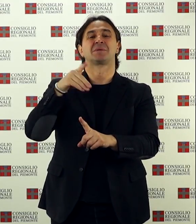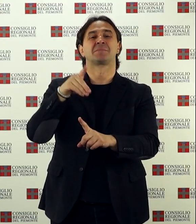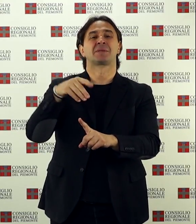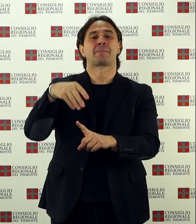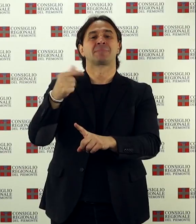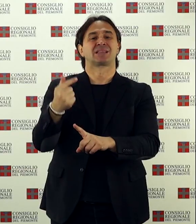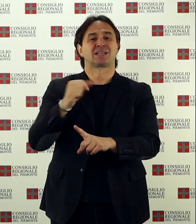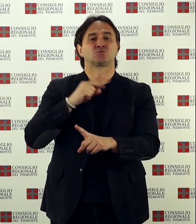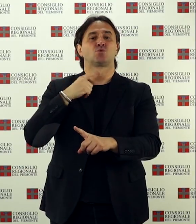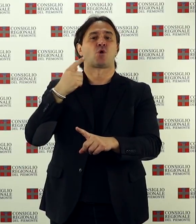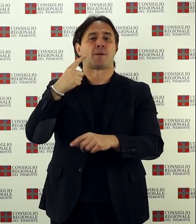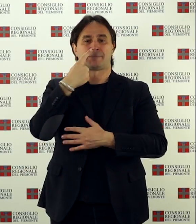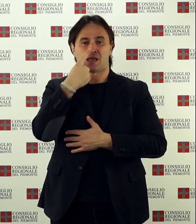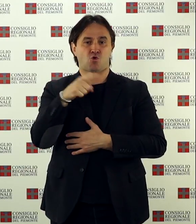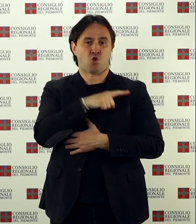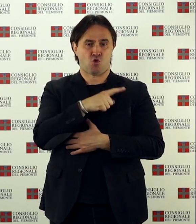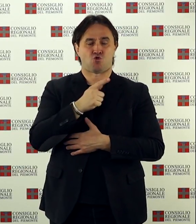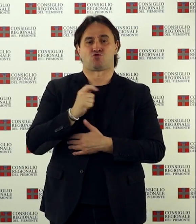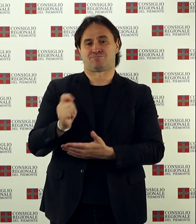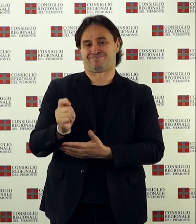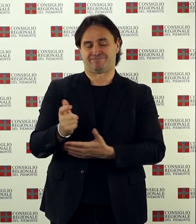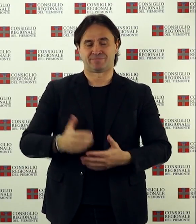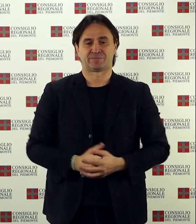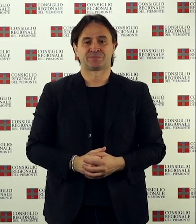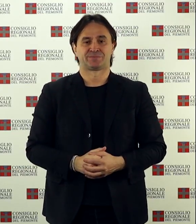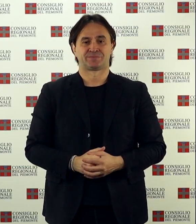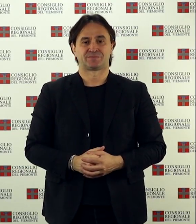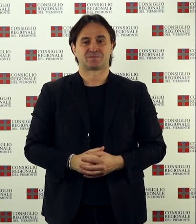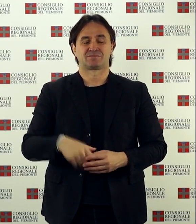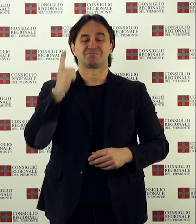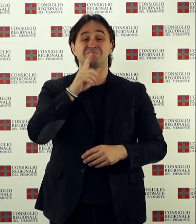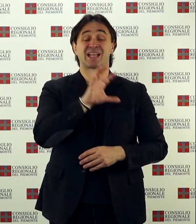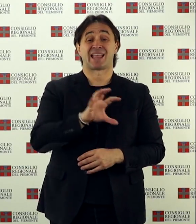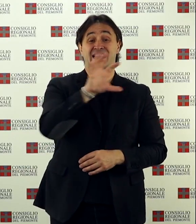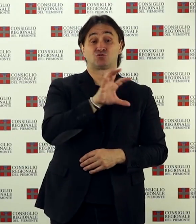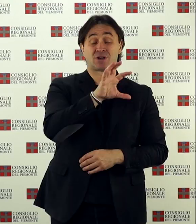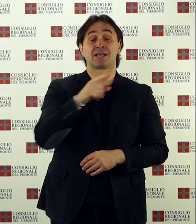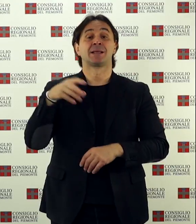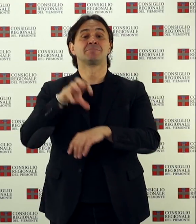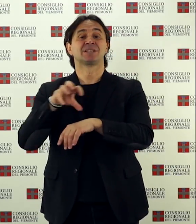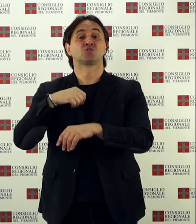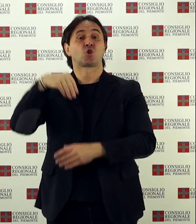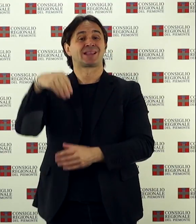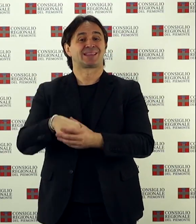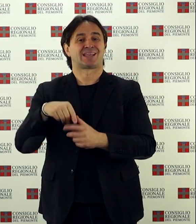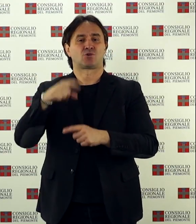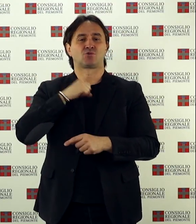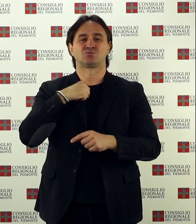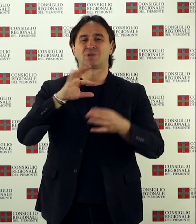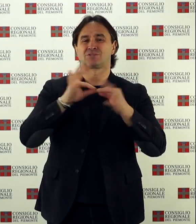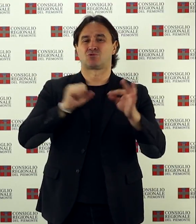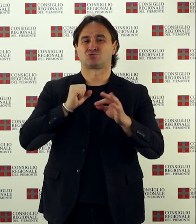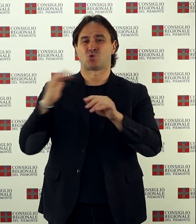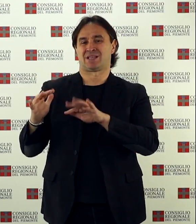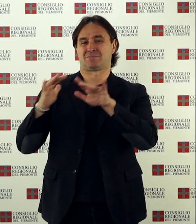PMT di Pinerolo. In copertina! Alla vigilia dell'incontro tra le Regioni e il Ministro dell'Interno sui temi dell